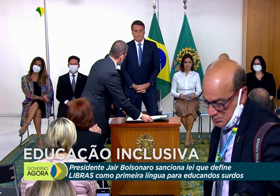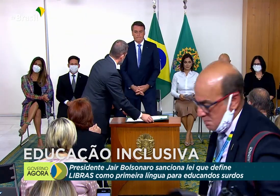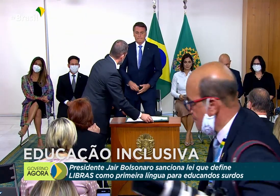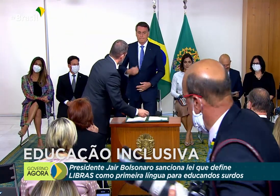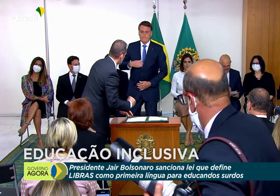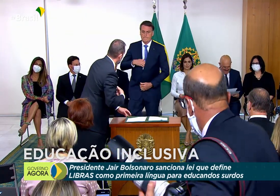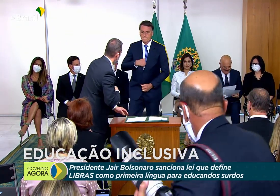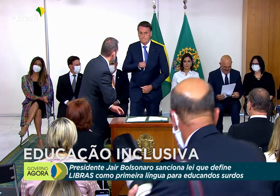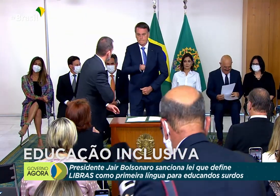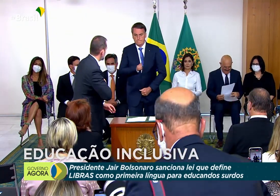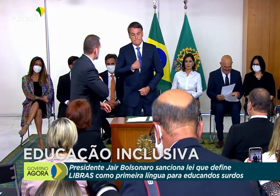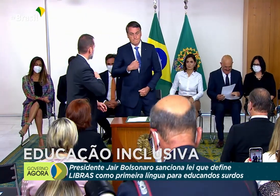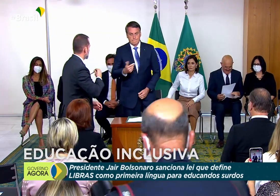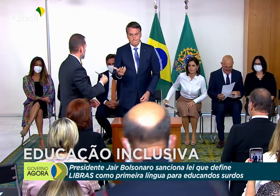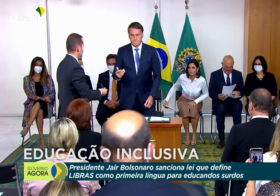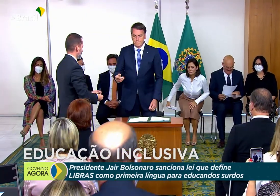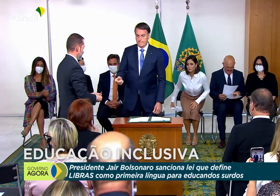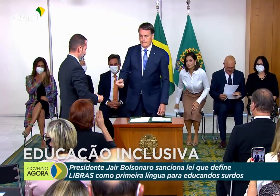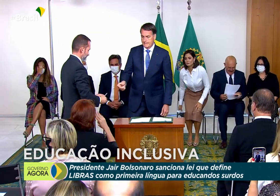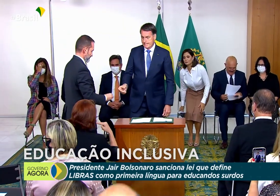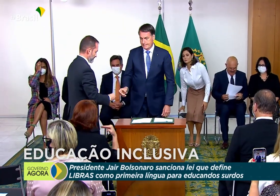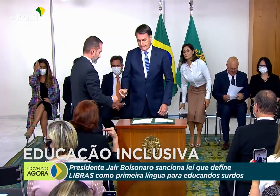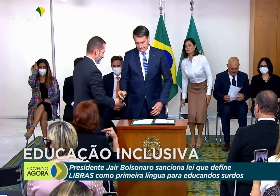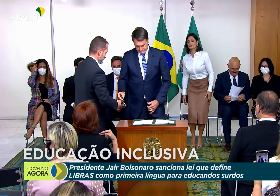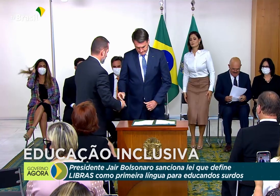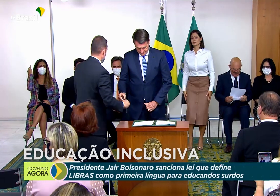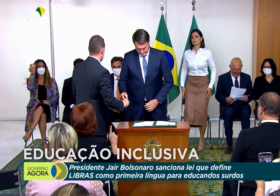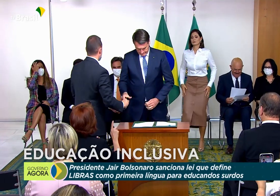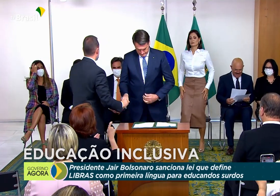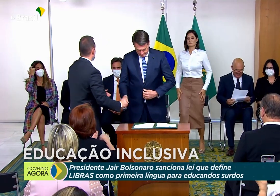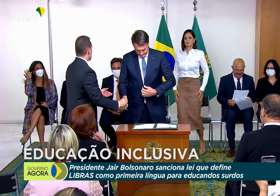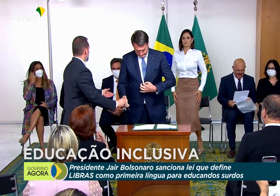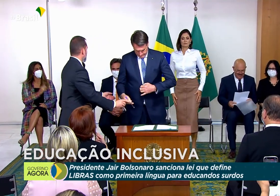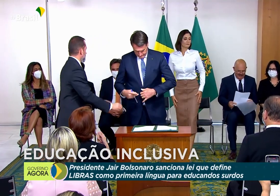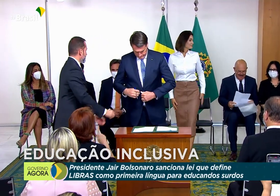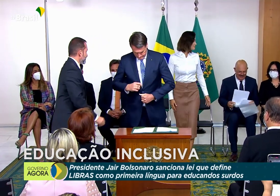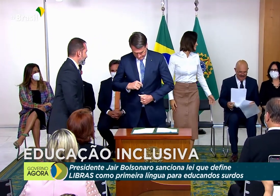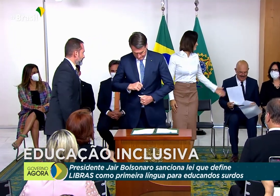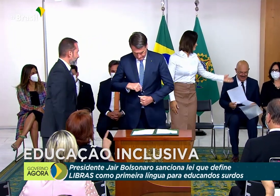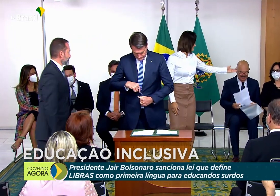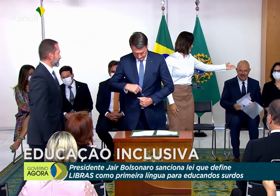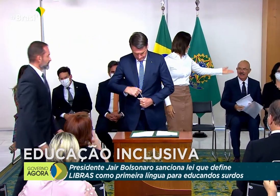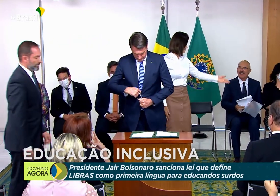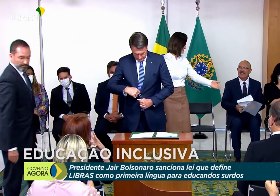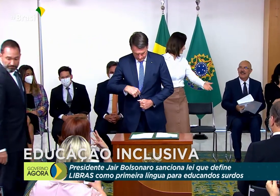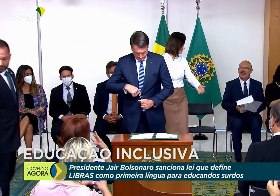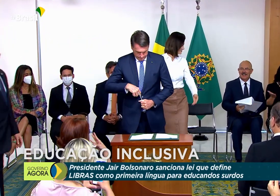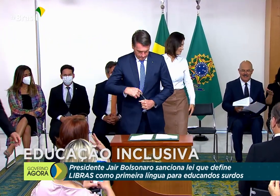senhora Michele Bolsonaro, a sancionar o projeto de lei número 4.909.